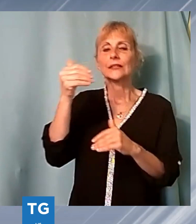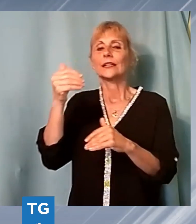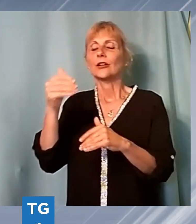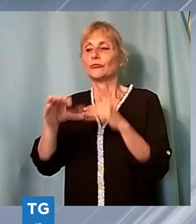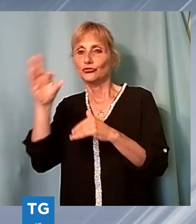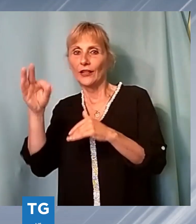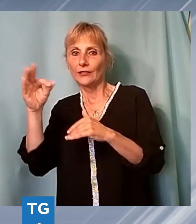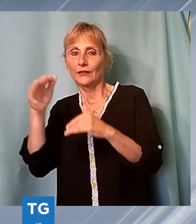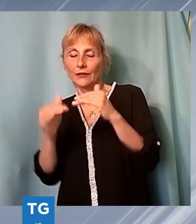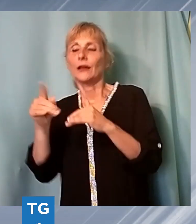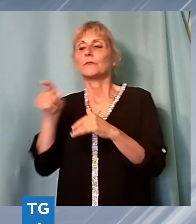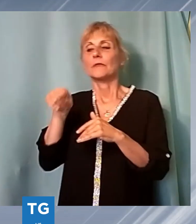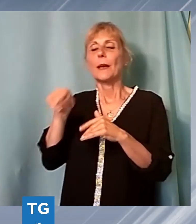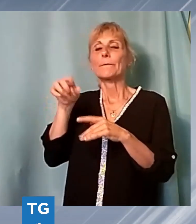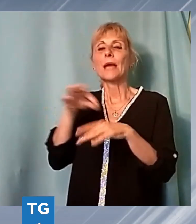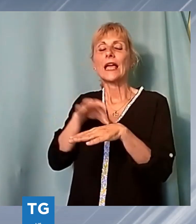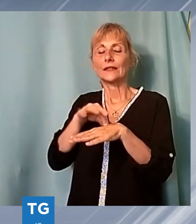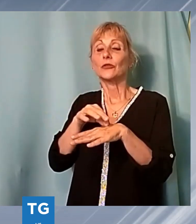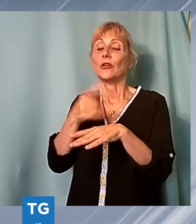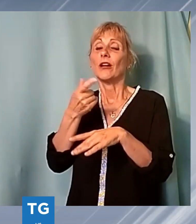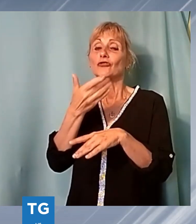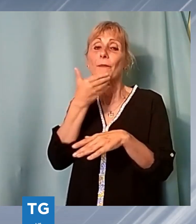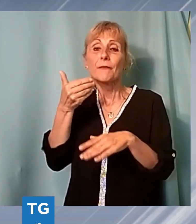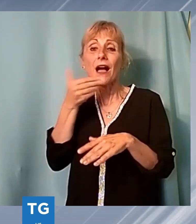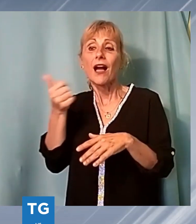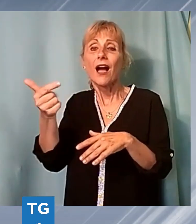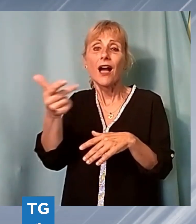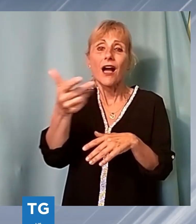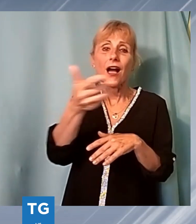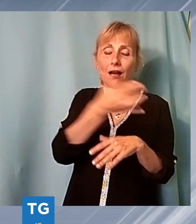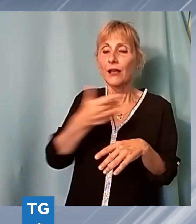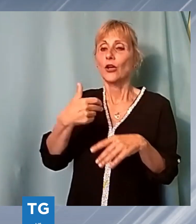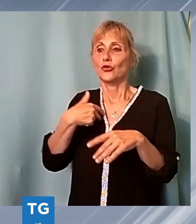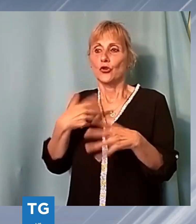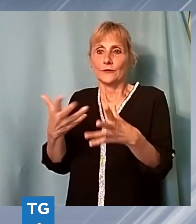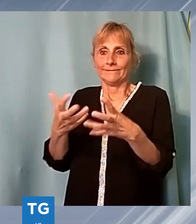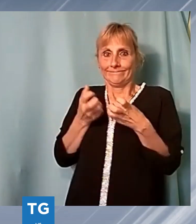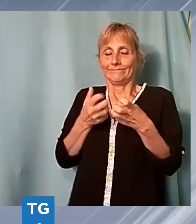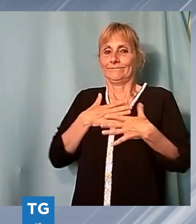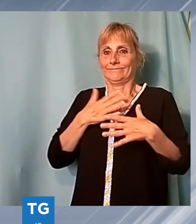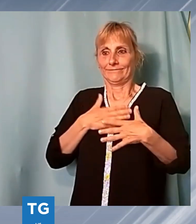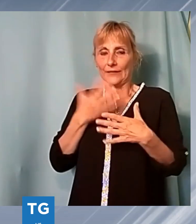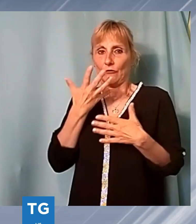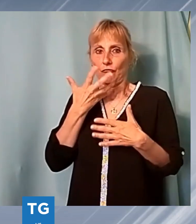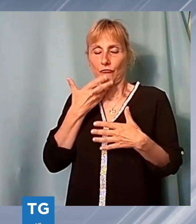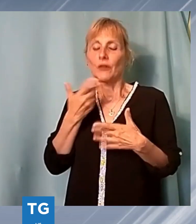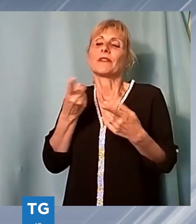carenze dappertutto noi pur di non perdere lo mandiamo dove il medico vuole andare, però